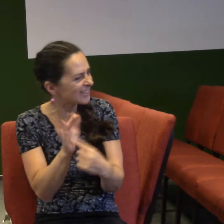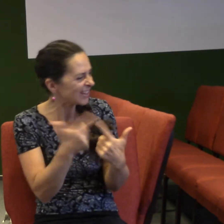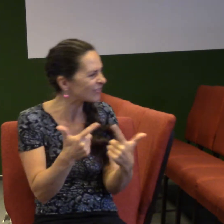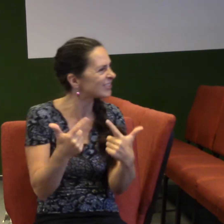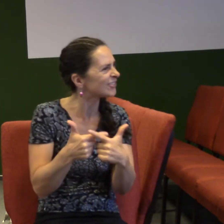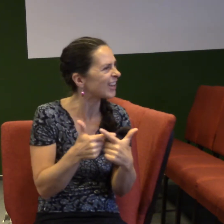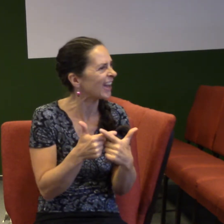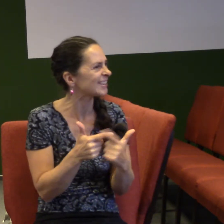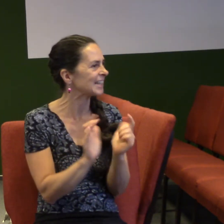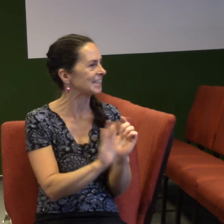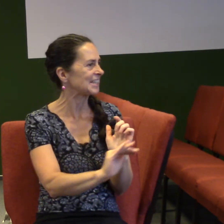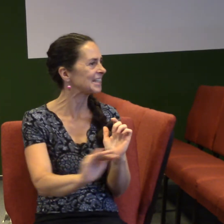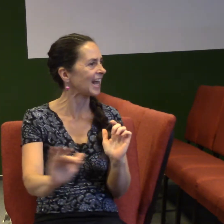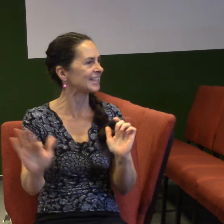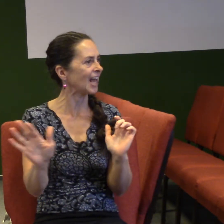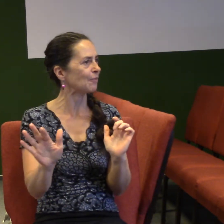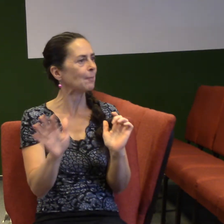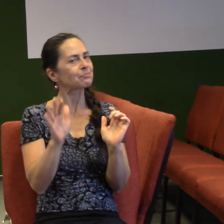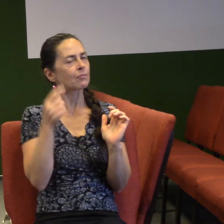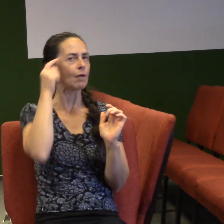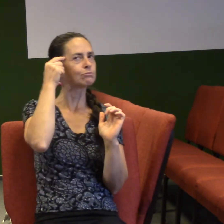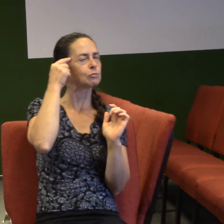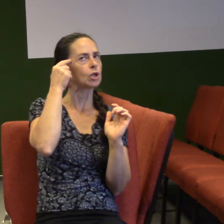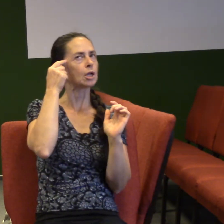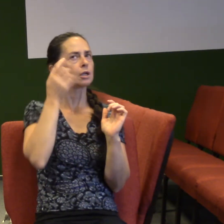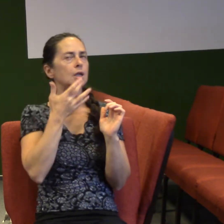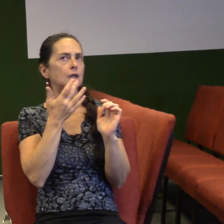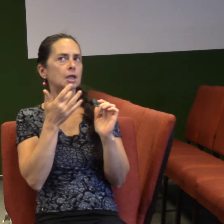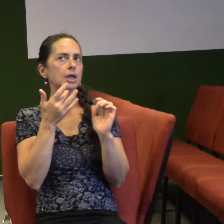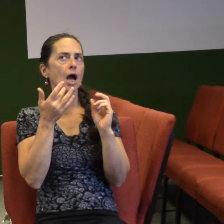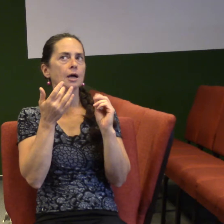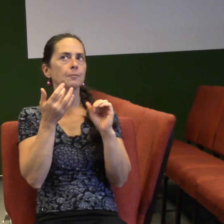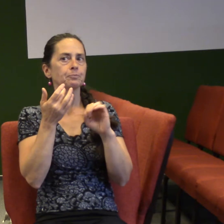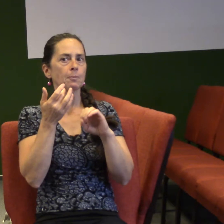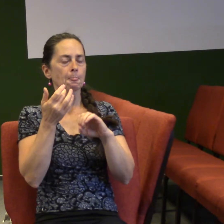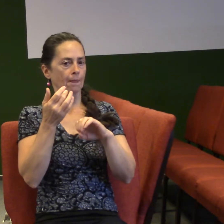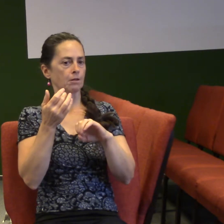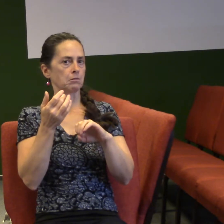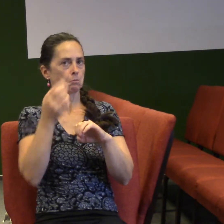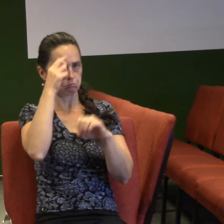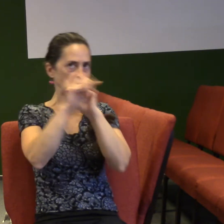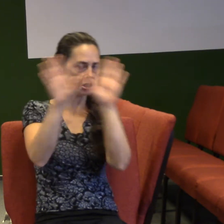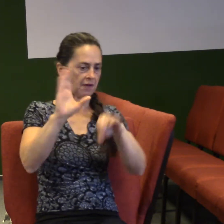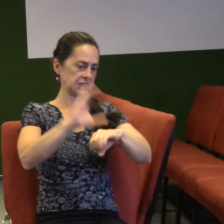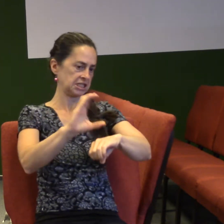Já jsem si tak jenom tak přemýšlel a říkal jsem si, co by byla církev bez ducha svatého? A napadlo mě.